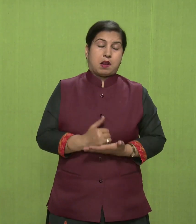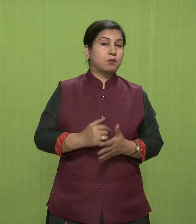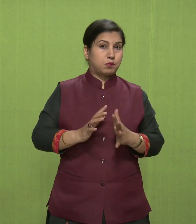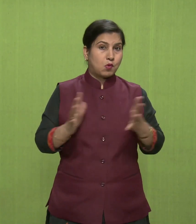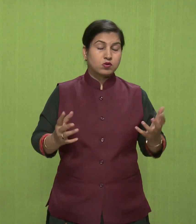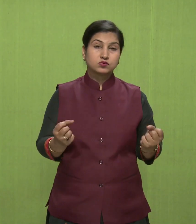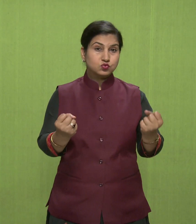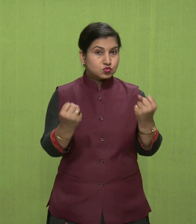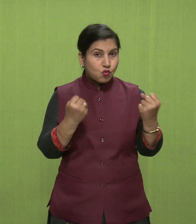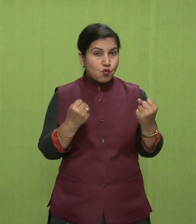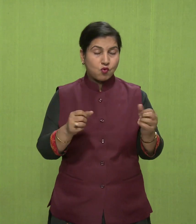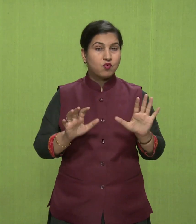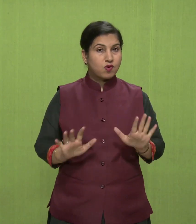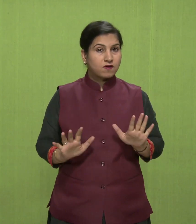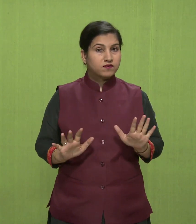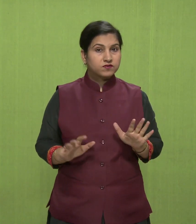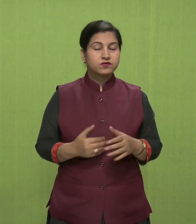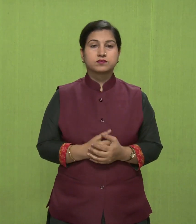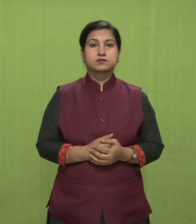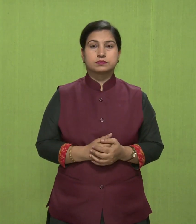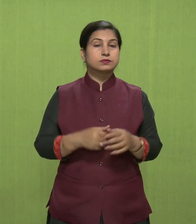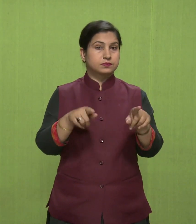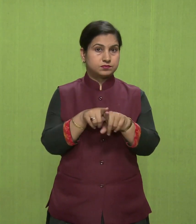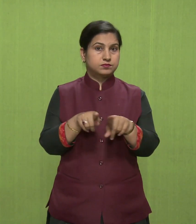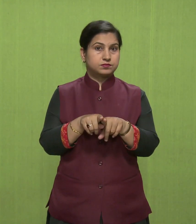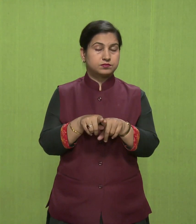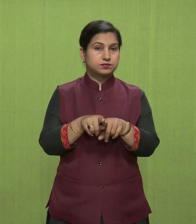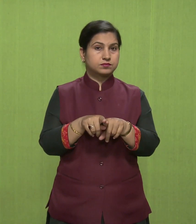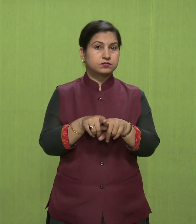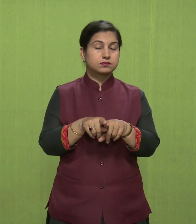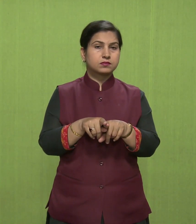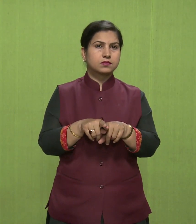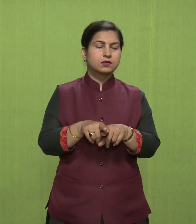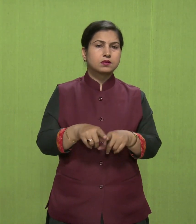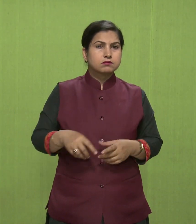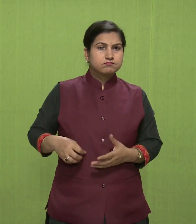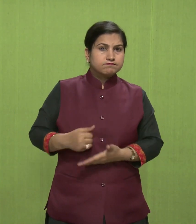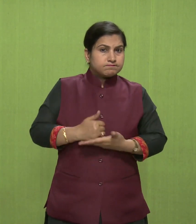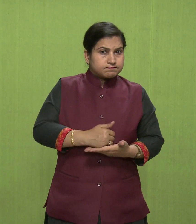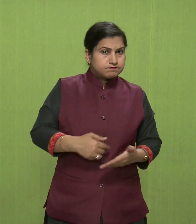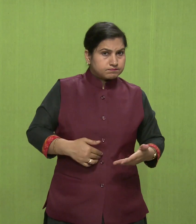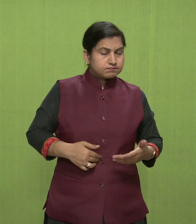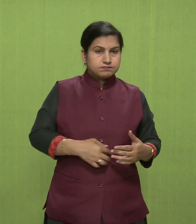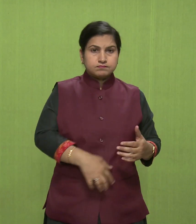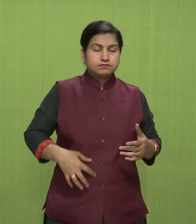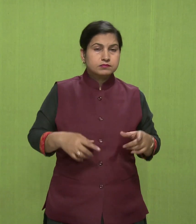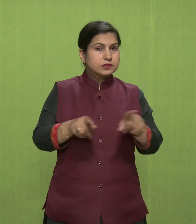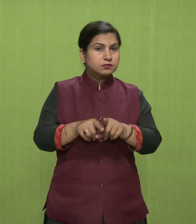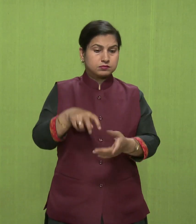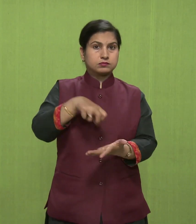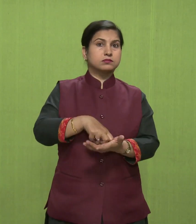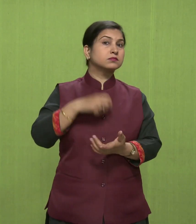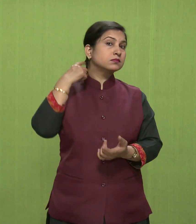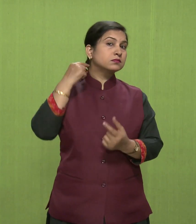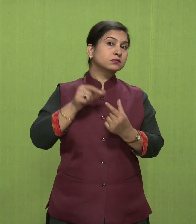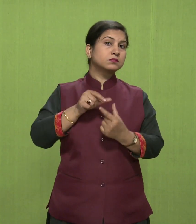अच्छी होती है. पाचन सक्ति के अलावा पज़ासन रिर की हड़ी को